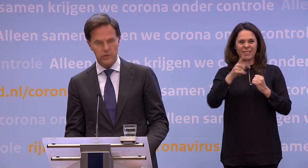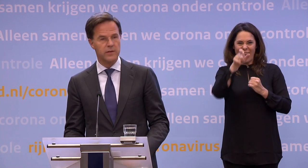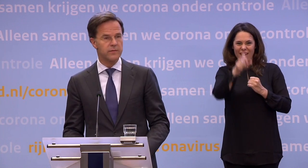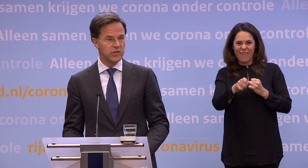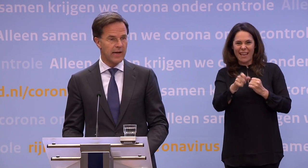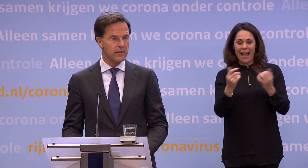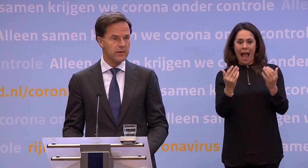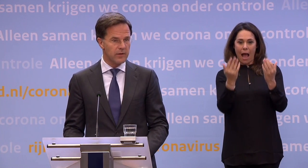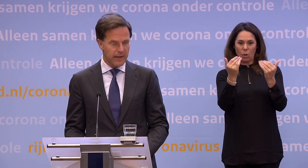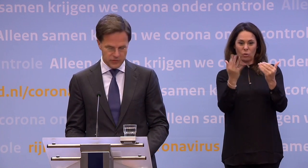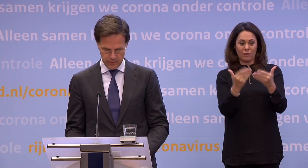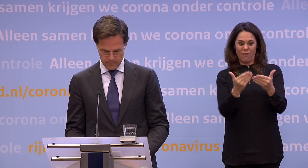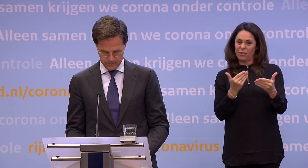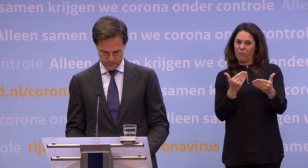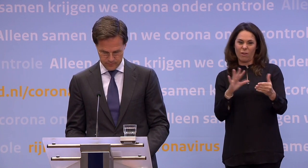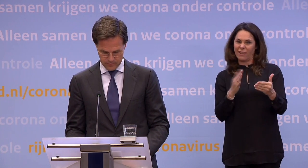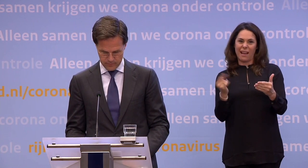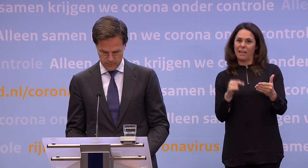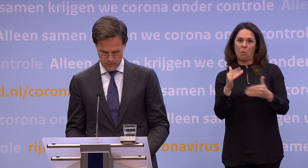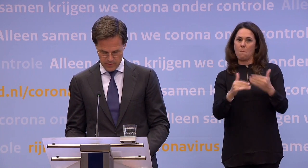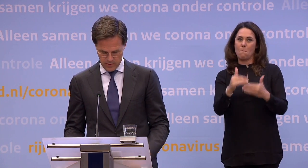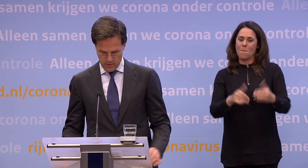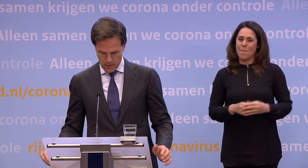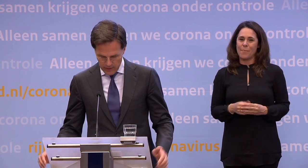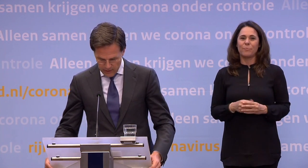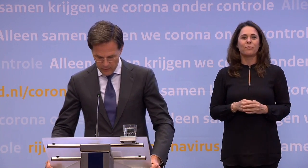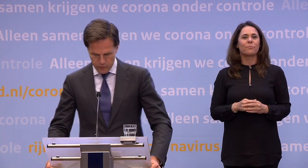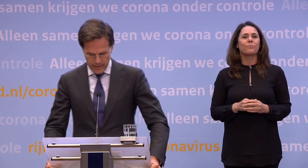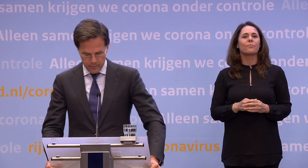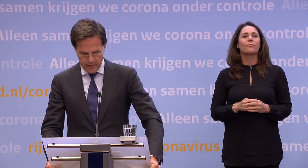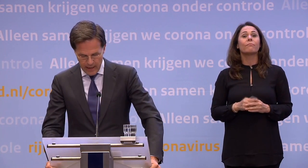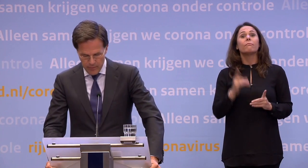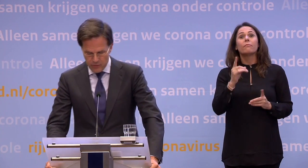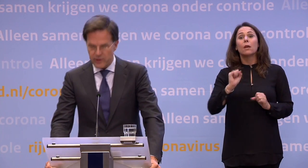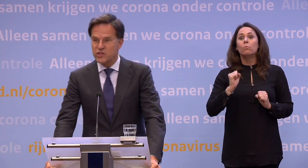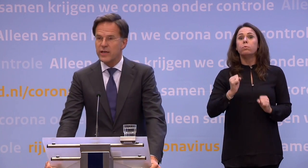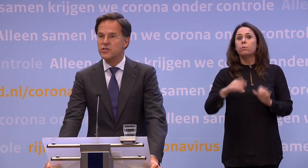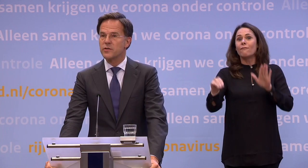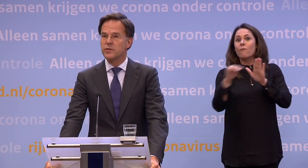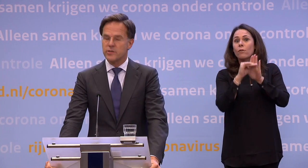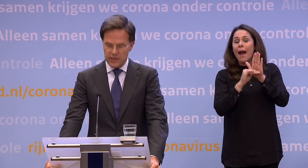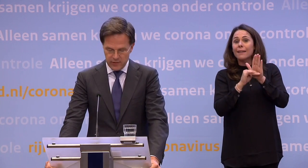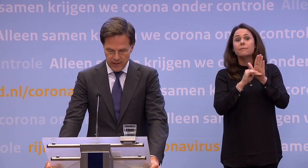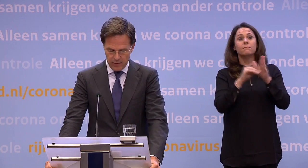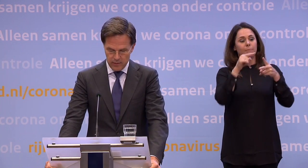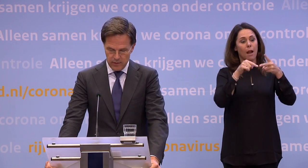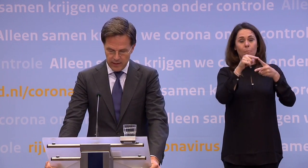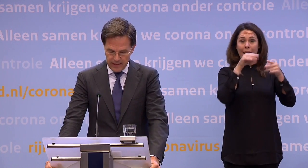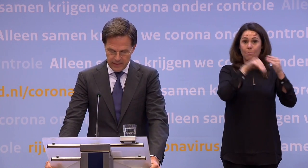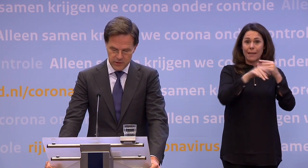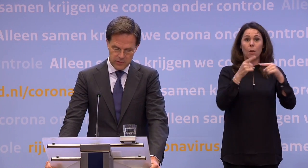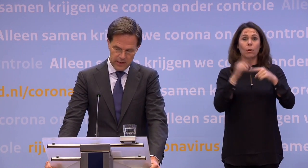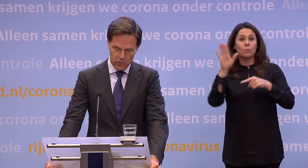zullen die waarschijnlijk niet plaatsvinden. Een harde randvoorwaarde binnen en buiten is steeds dat de sanitaire,